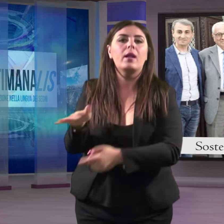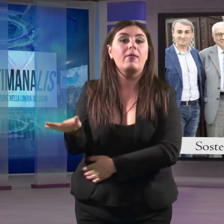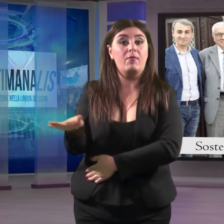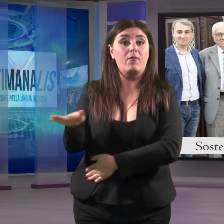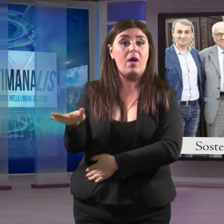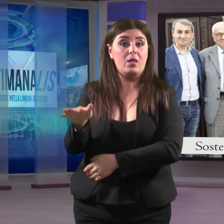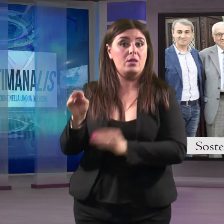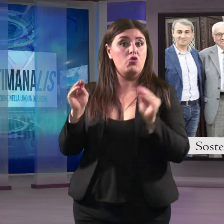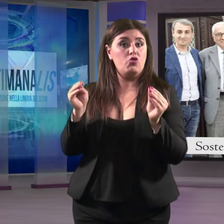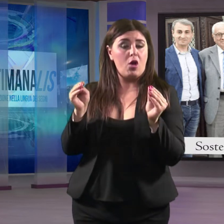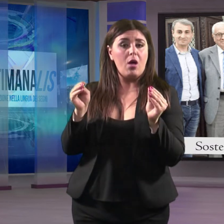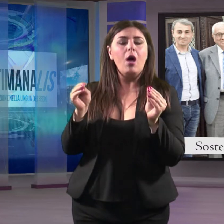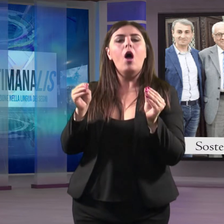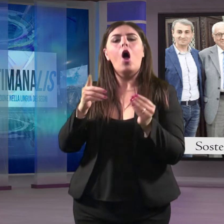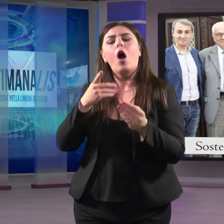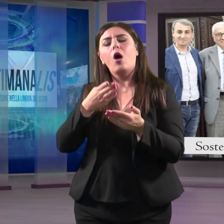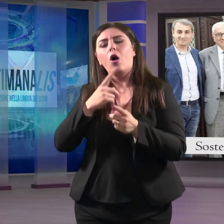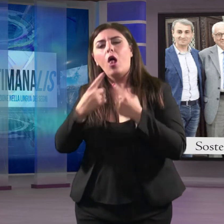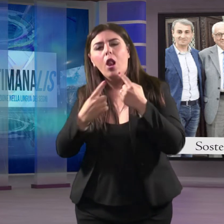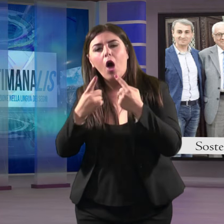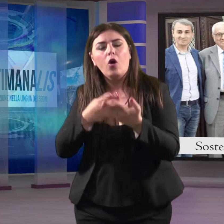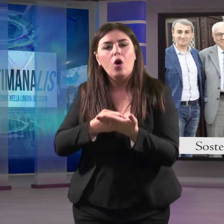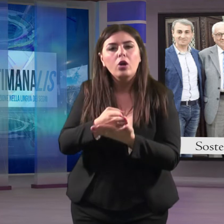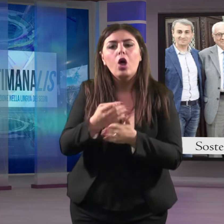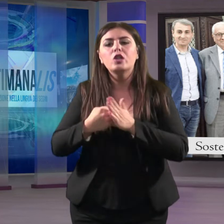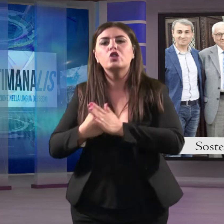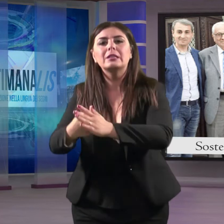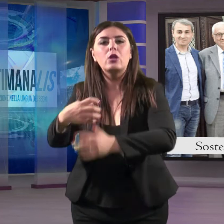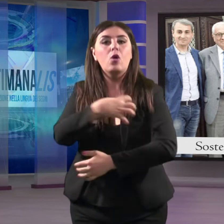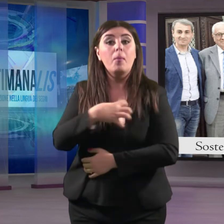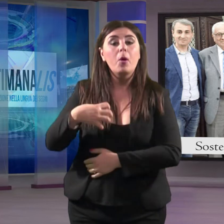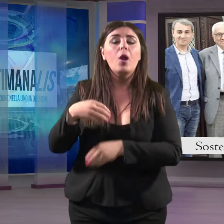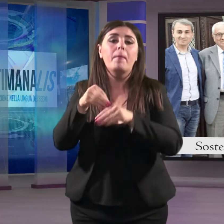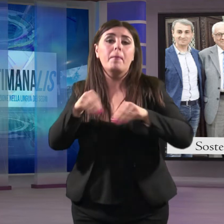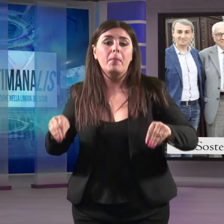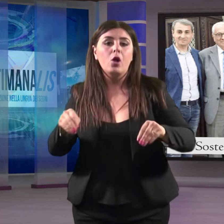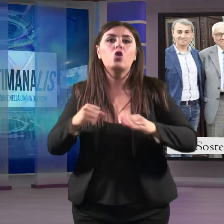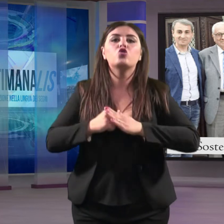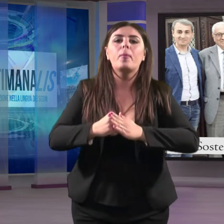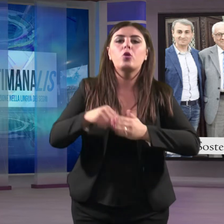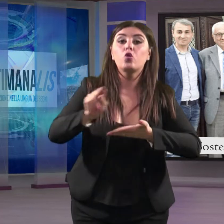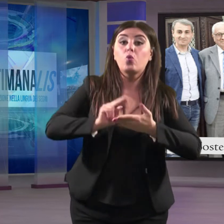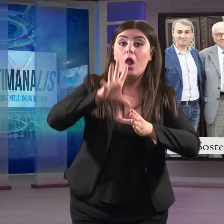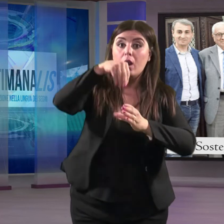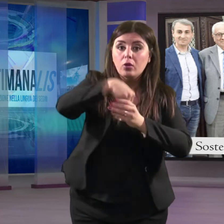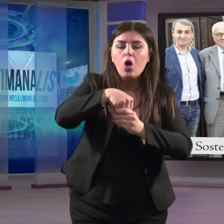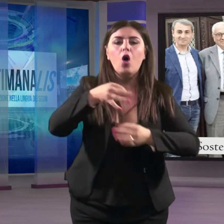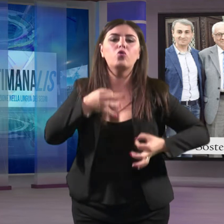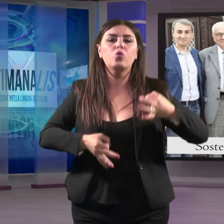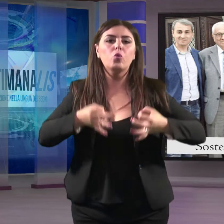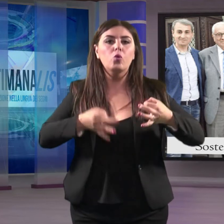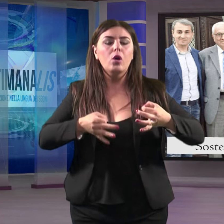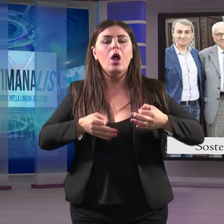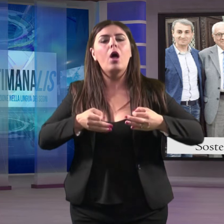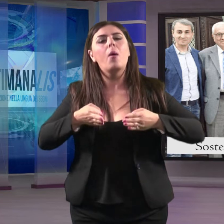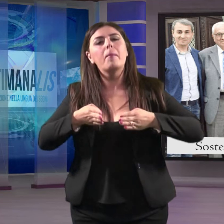per colloqui di orientamento e sostegno morale e materiale, per un supporto scolastico e giuridico, per